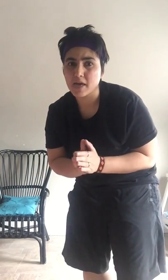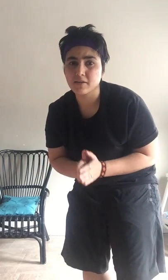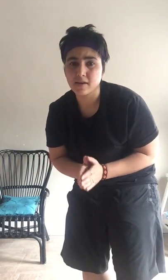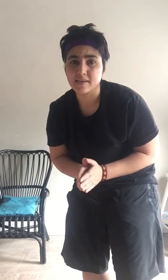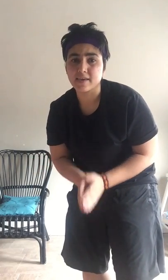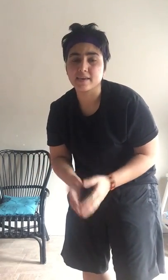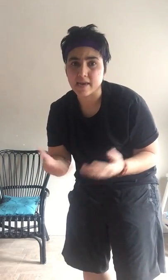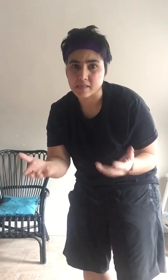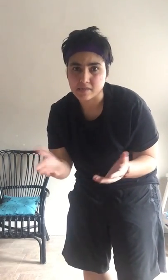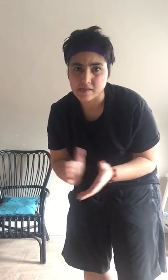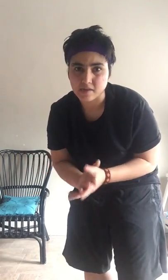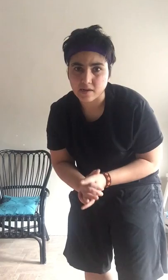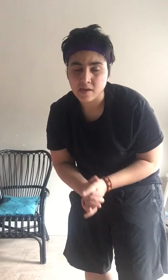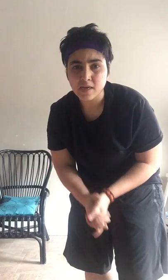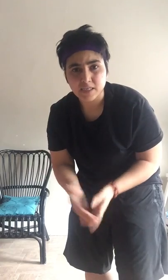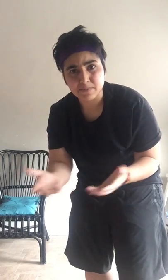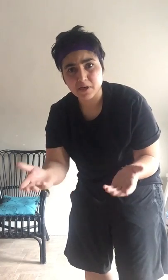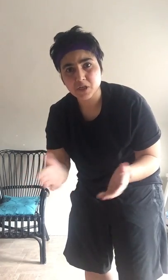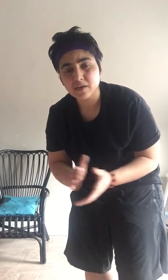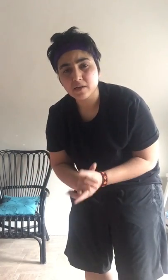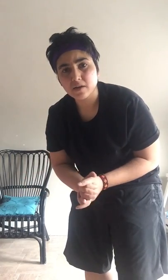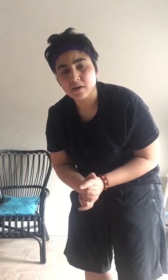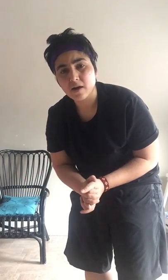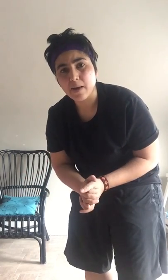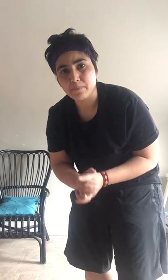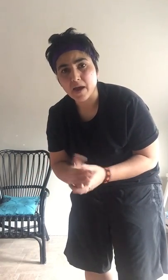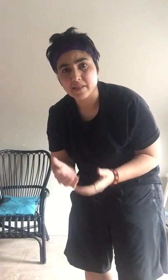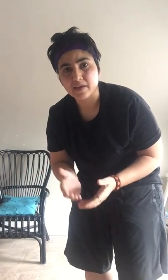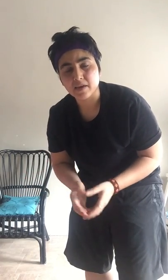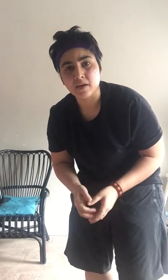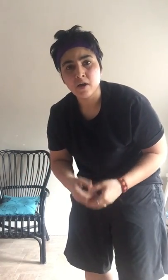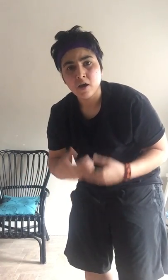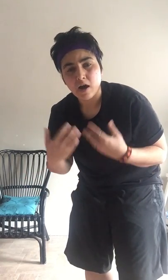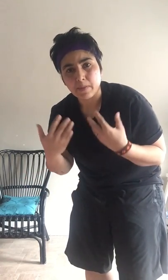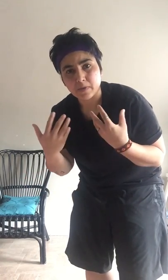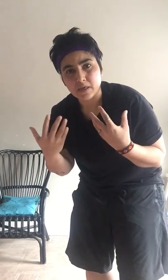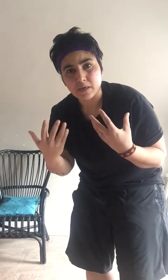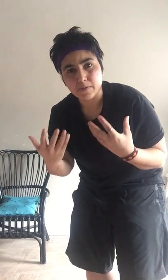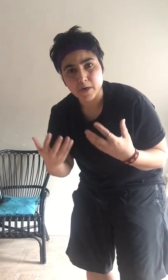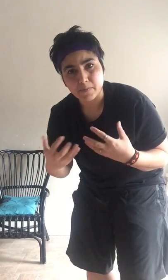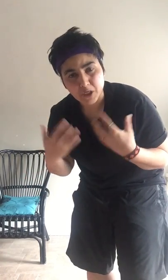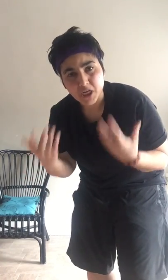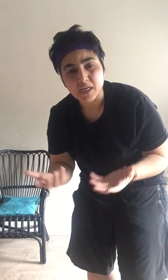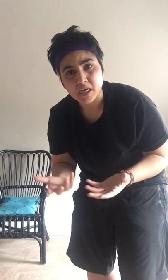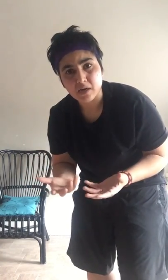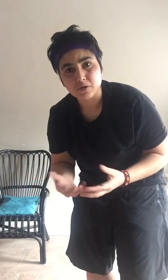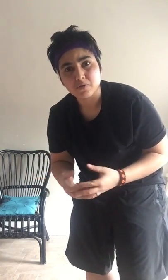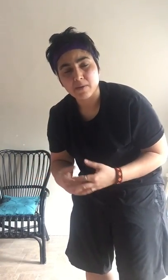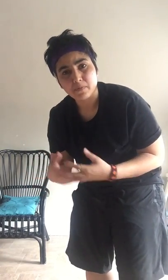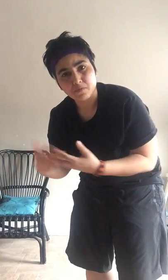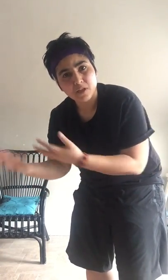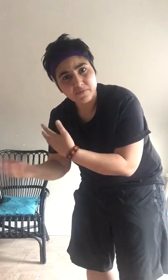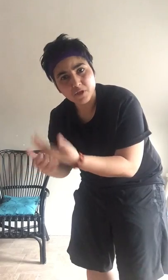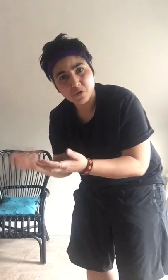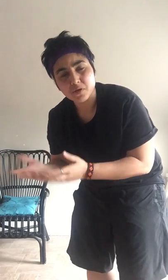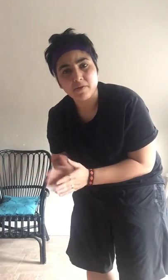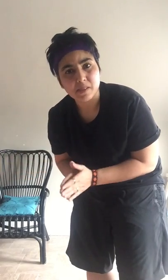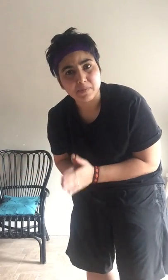वाहिद हल यह है कि कि एक्सरसाइज करें। डिप्रेशन अगर आप पे आता है आपकी परेशानियां क्योंकि आप मुख्तलिफ चीजों के अवाले से